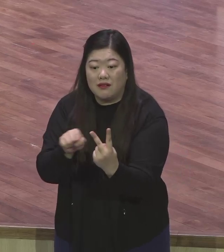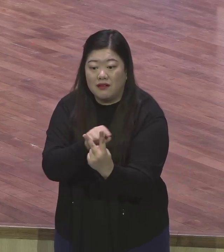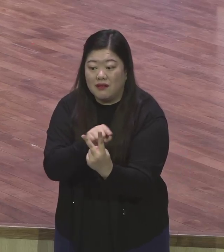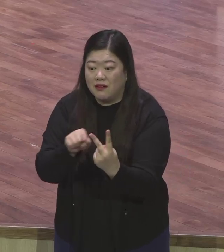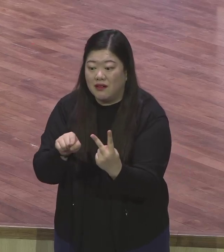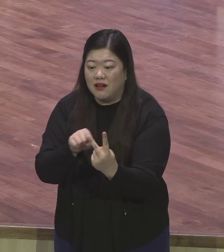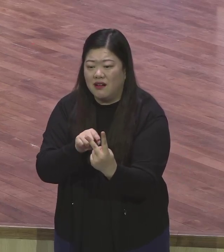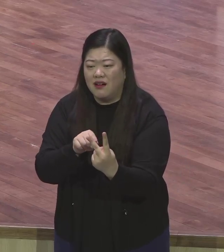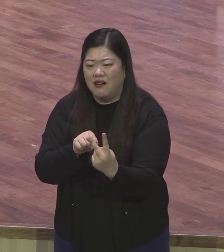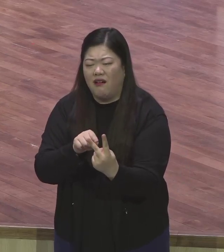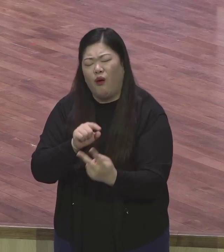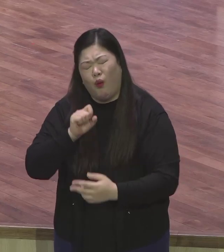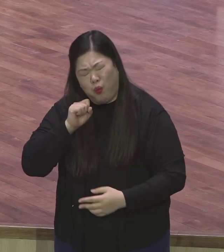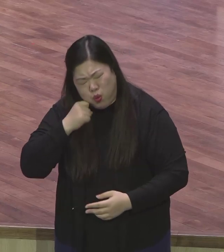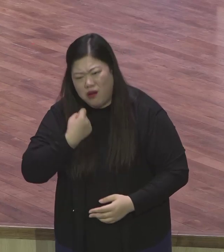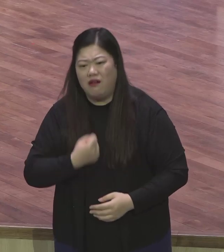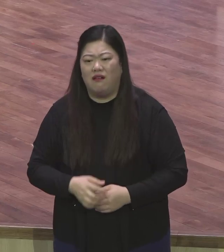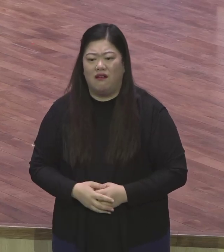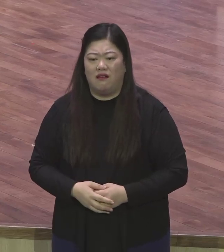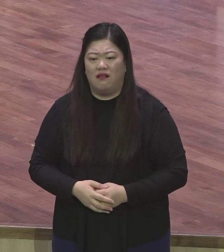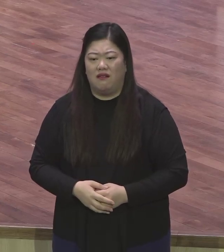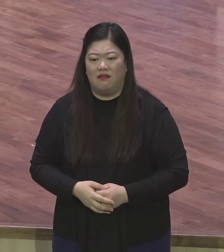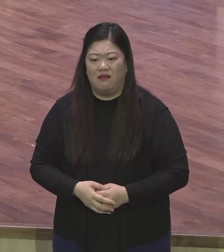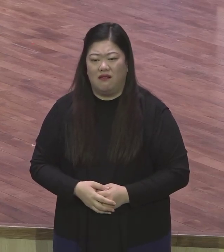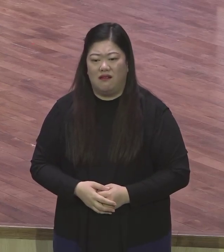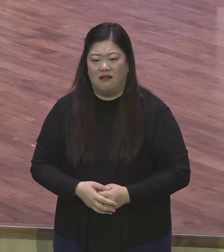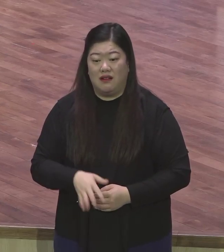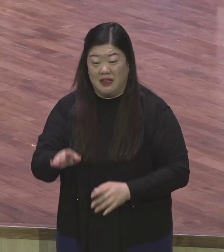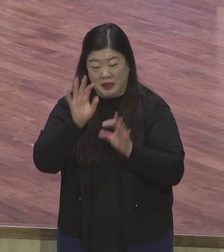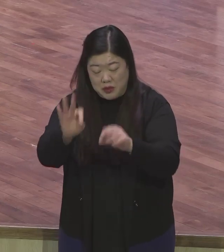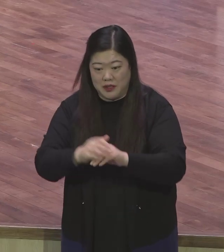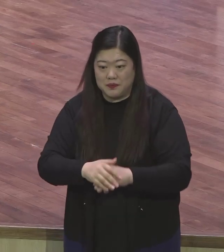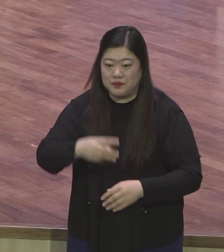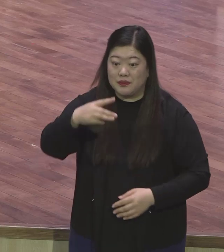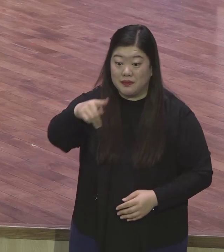누굴 보면 잘 아느냐 미국 트럼프를 보면 잘 알아요